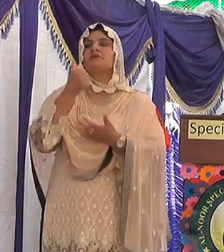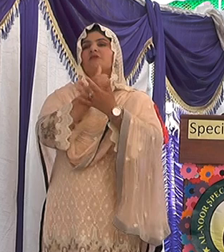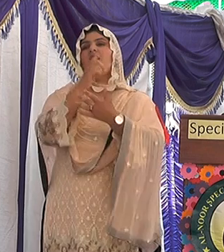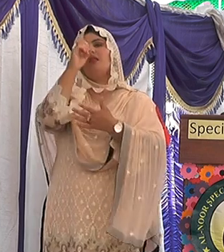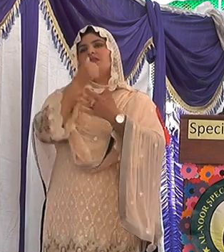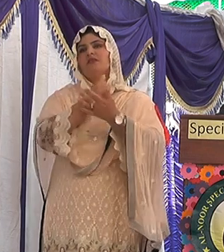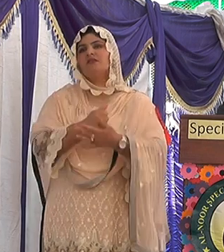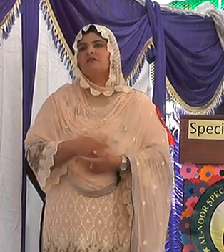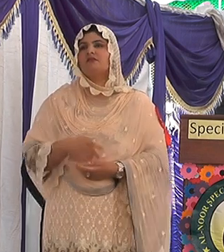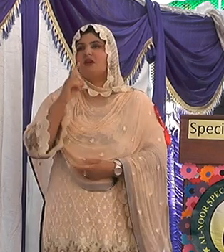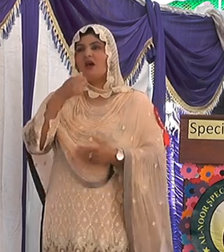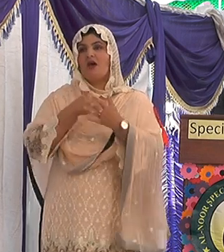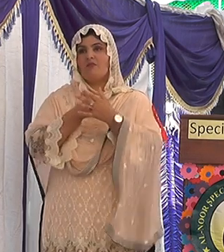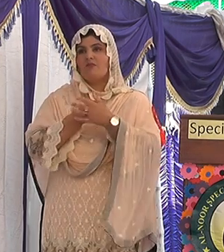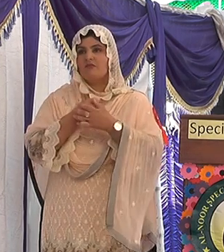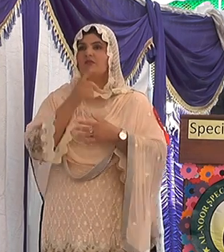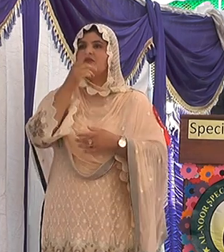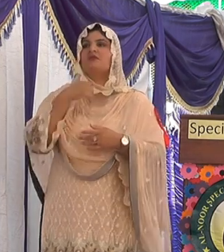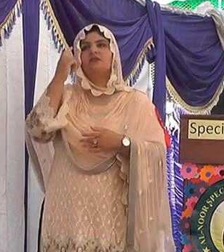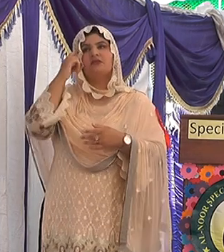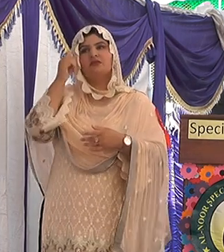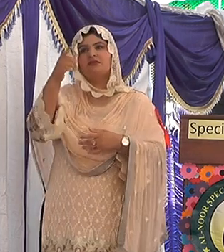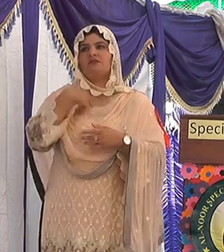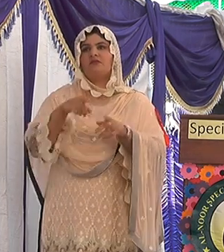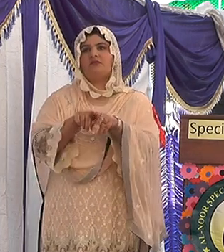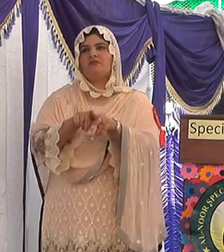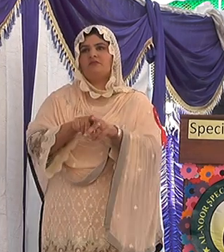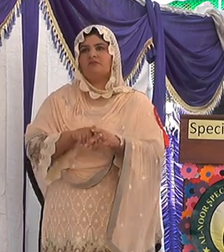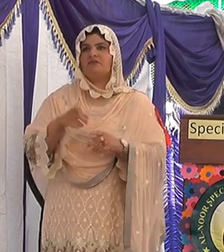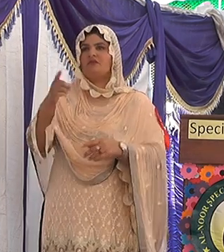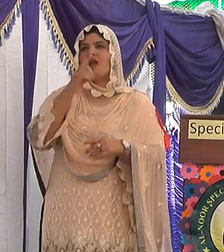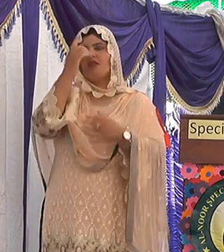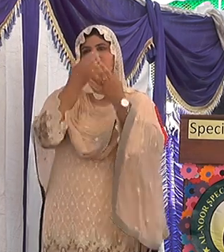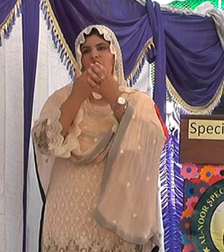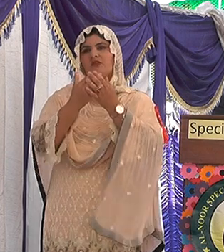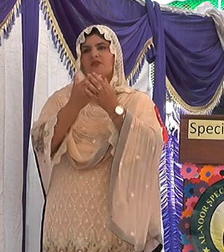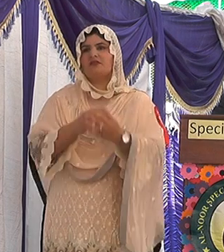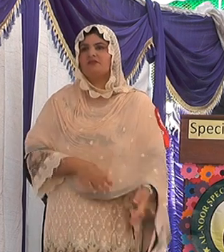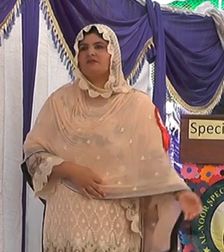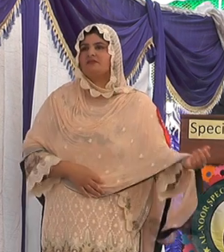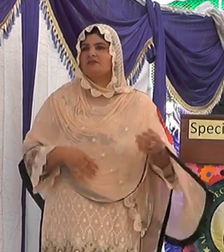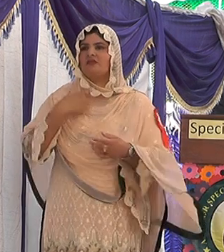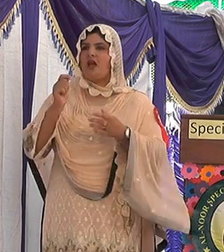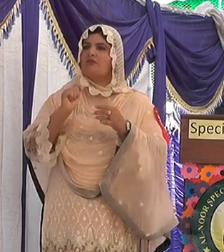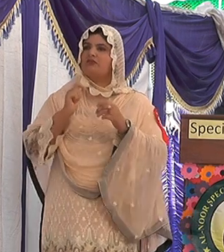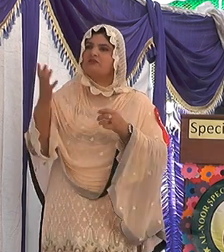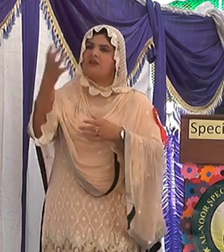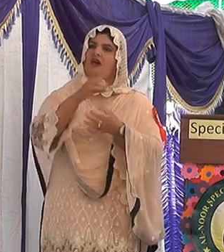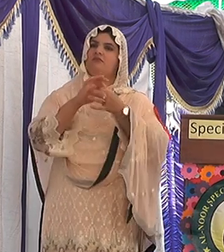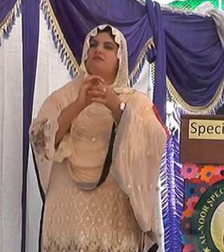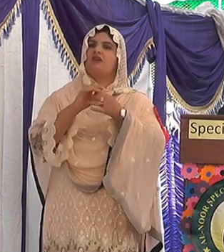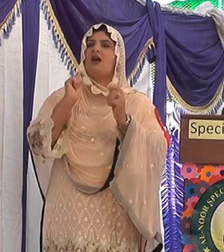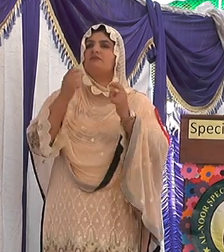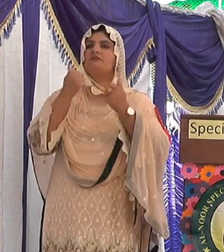دار ہیں اور اس عظیم مشن کی تحمیل کے لیے یقینی طور پر ہم سب کو اللہ تعالیٰ سے دعا کرنی چاہیے اور مکمل کمیٹمنٹ کے ساتھ کام دہا